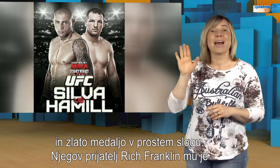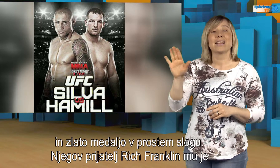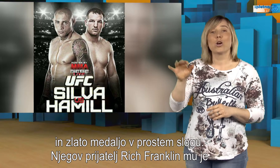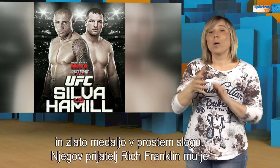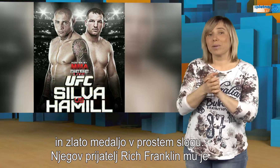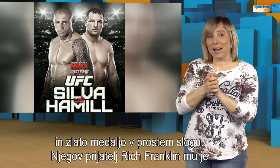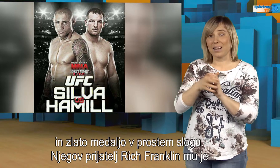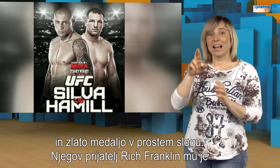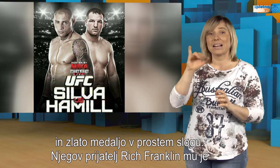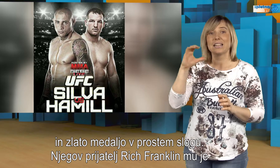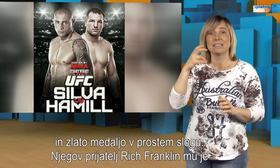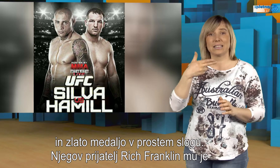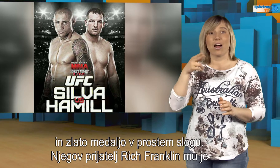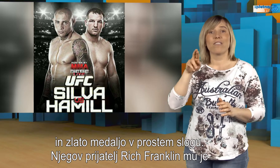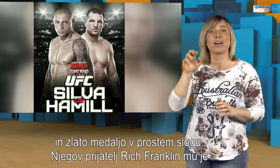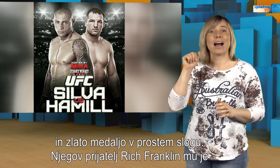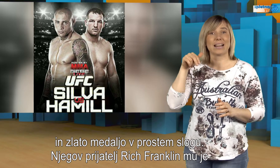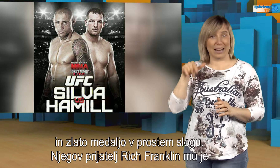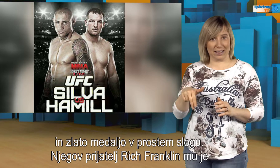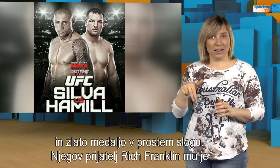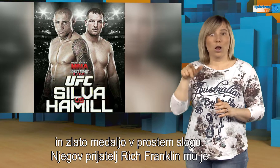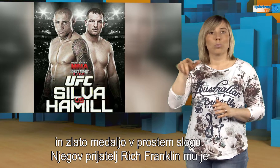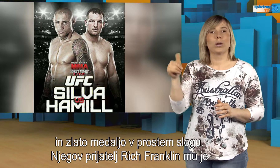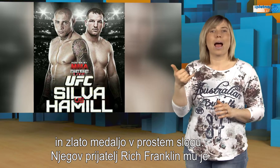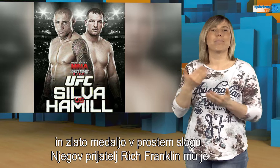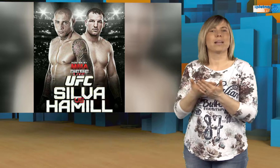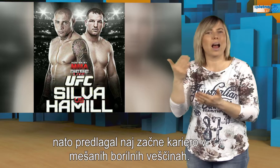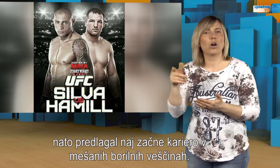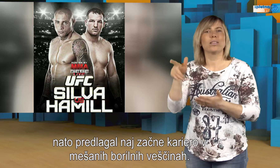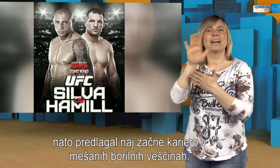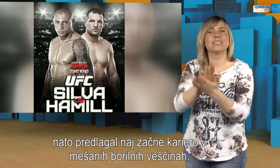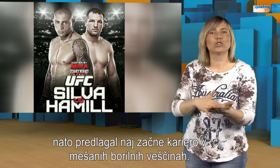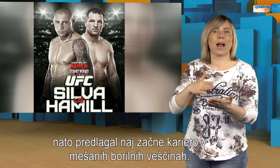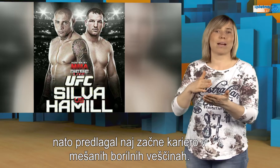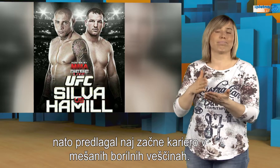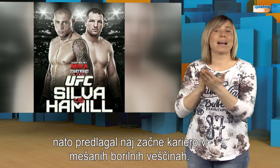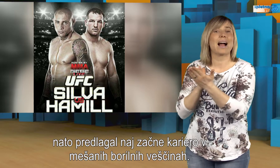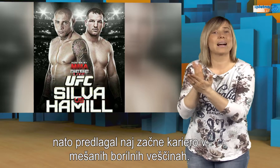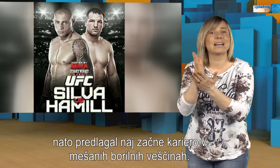Njegov prijatelj, Rich Franklin, mu je na to predlagal, ne začne karijero v mešanih borilnih veščinah.